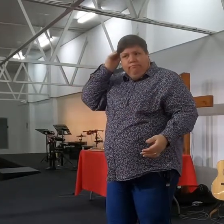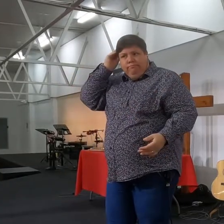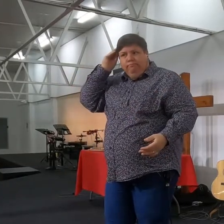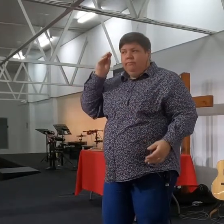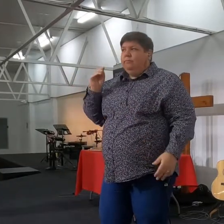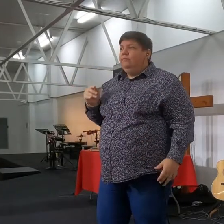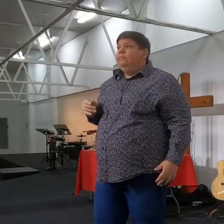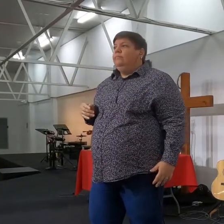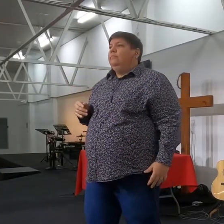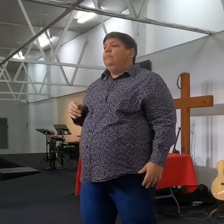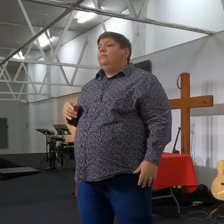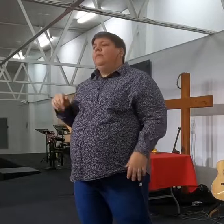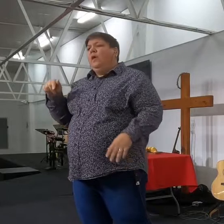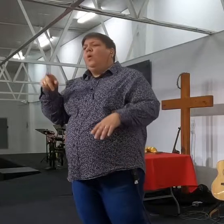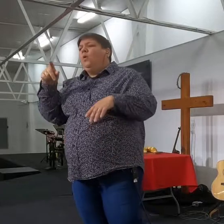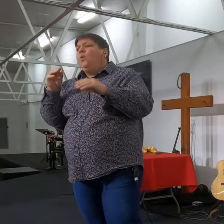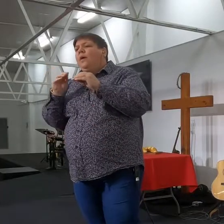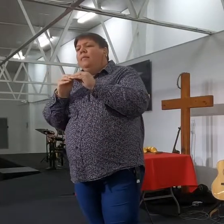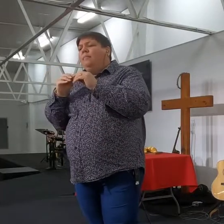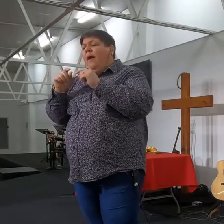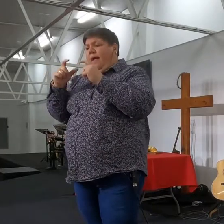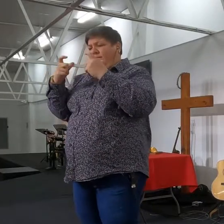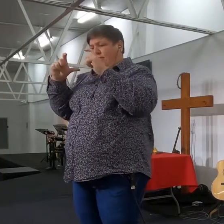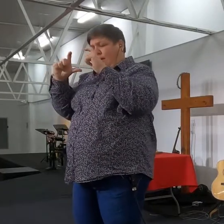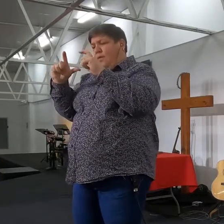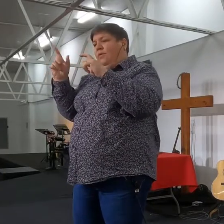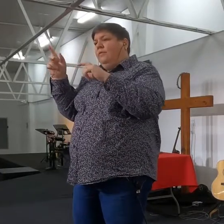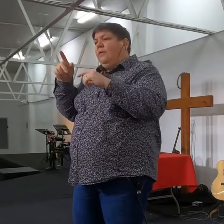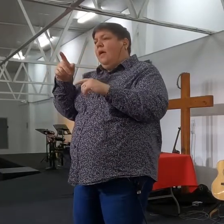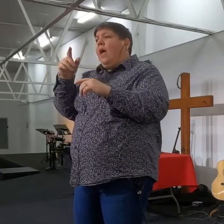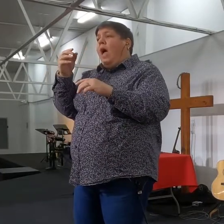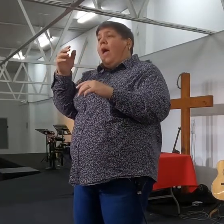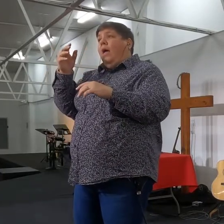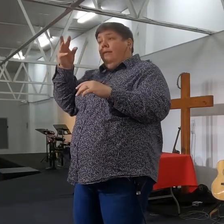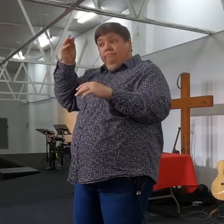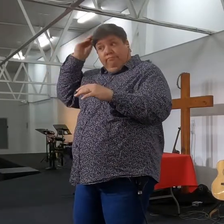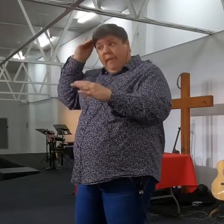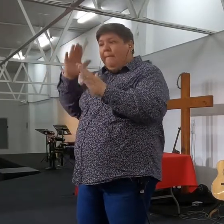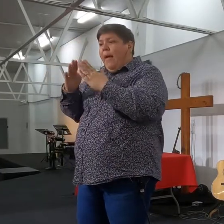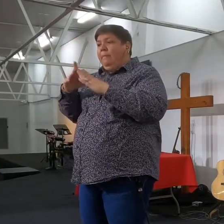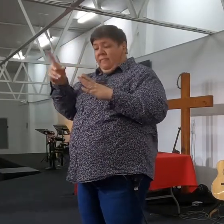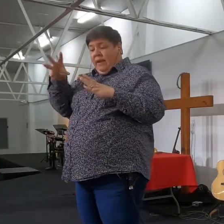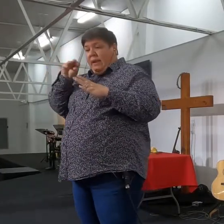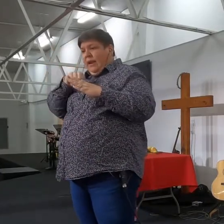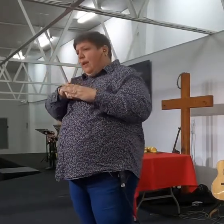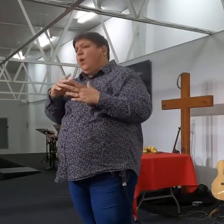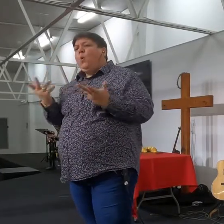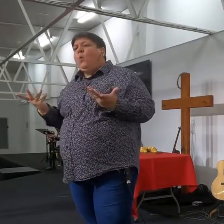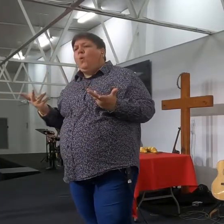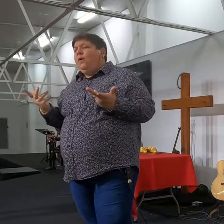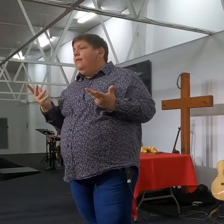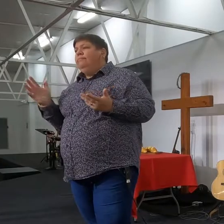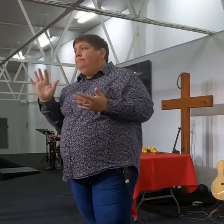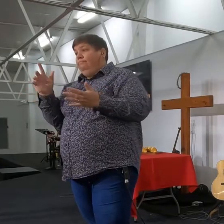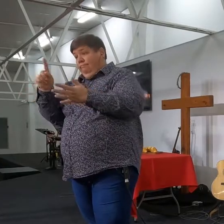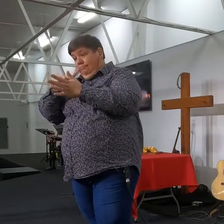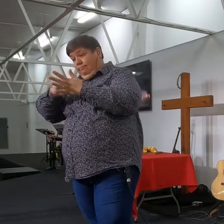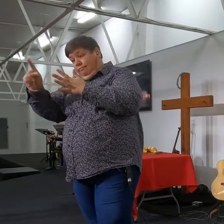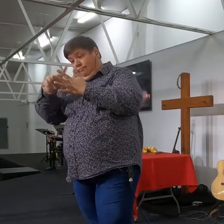om vers te memoriseer in dit self, is nie om dit in jou hart te bear nie. Om die woord in jou hart te bear, is hierdie 5 stappen al te saam,